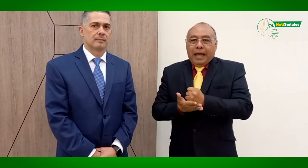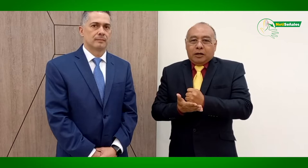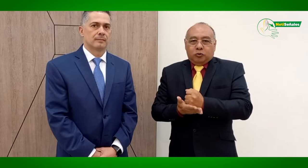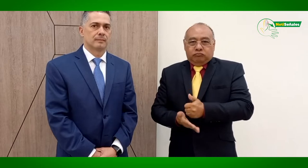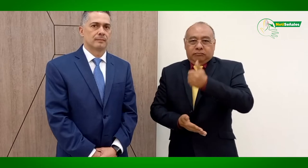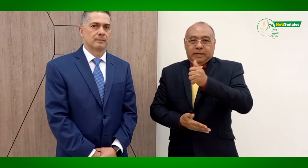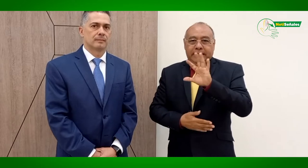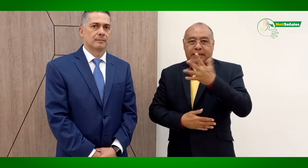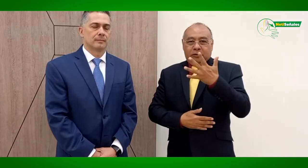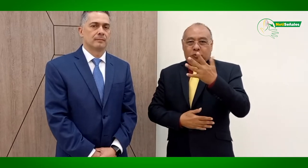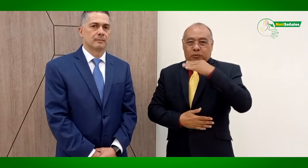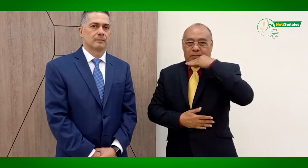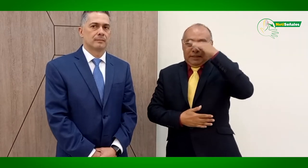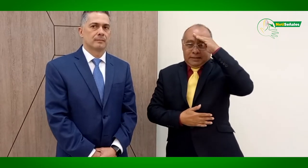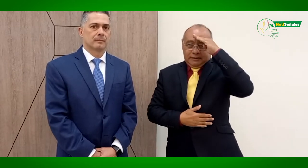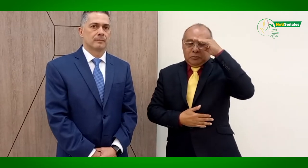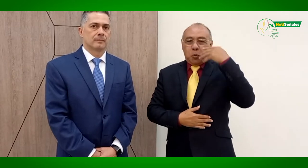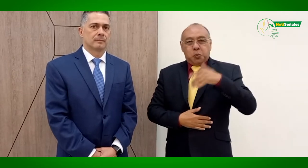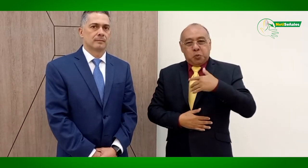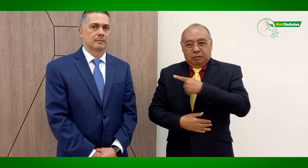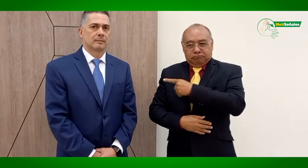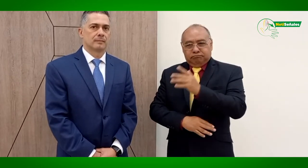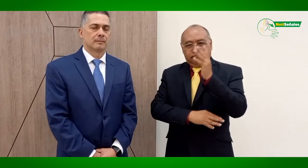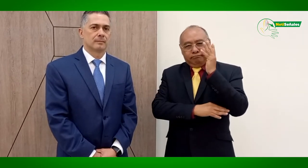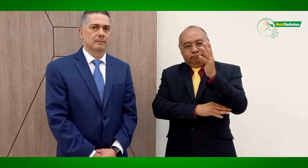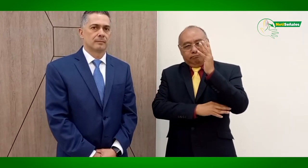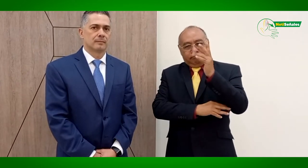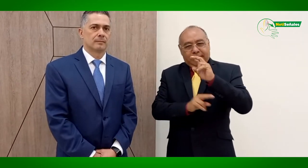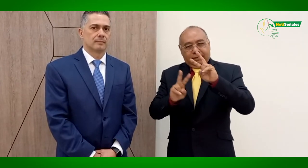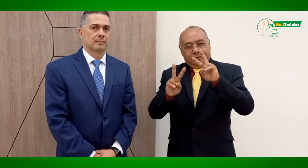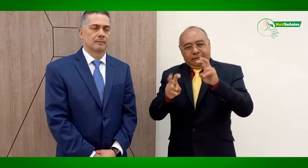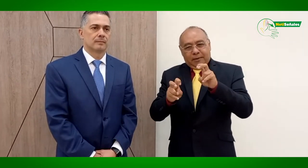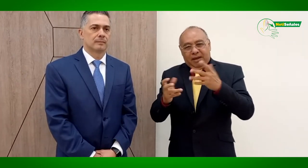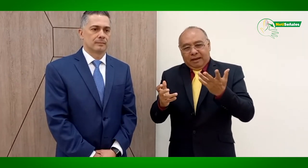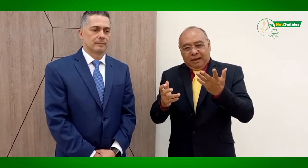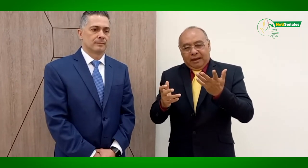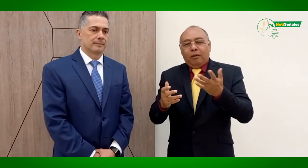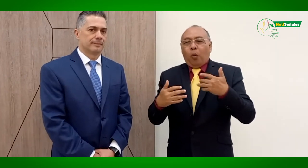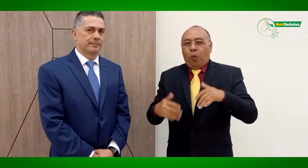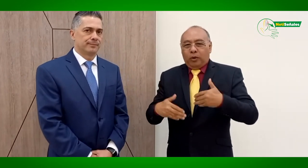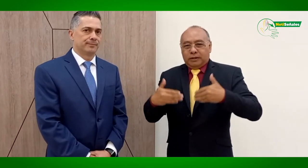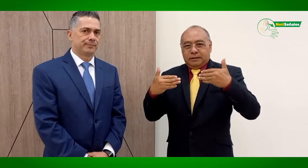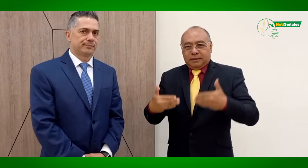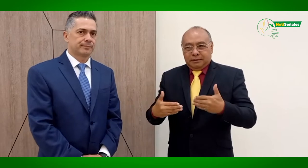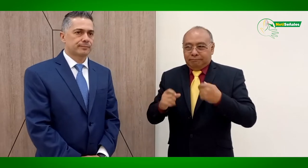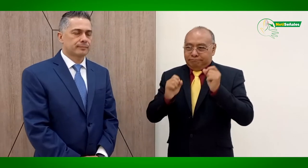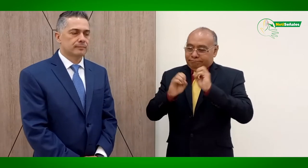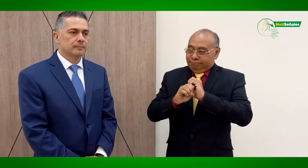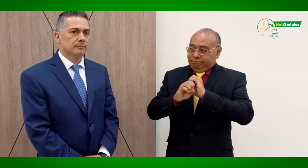Gustavo Palacios, que es notariado número quinto de la ciudad de Medellín. Entonces, a hablar